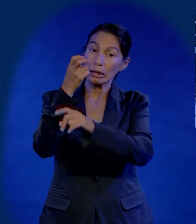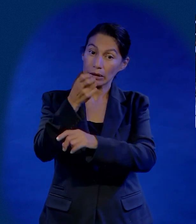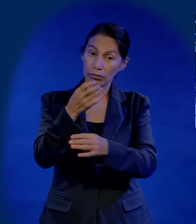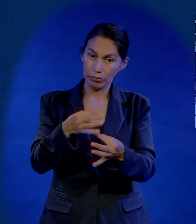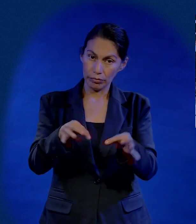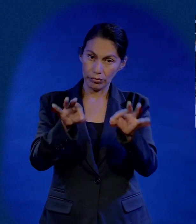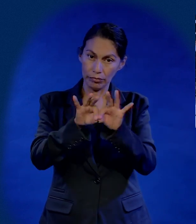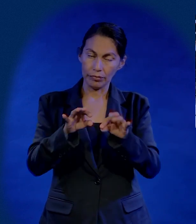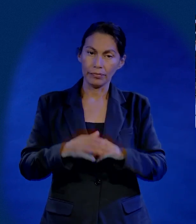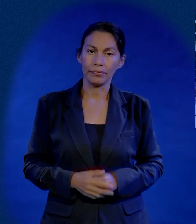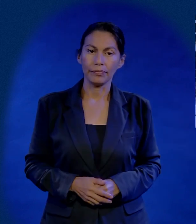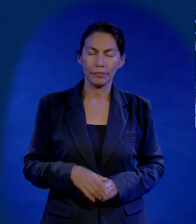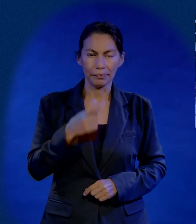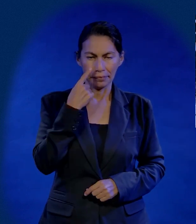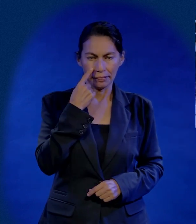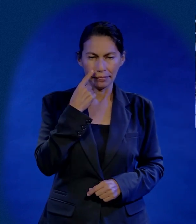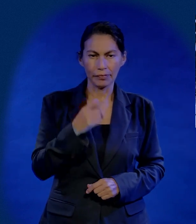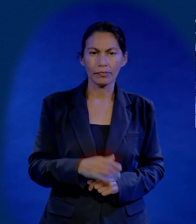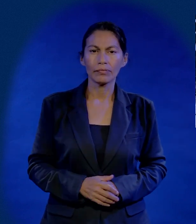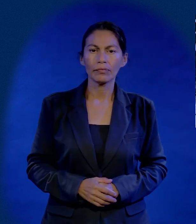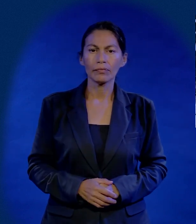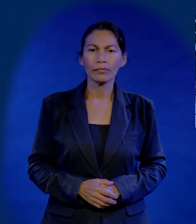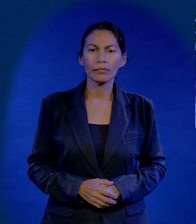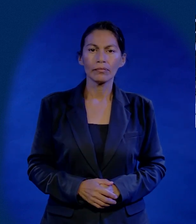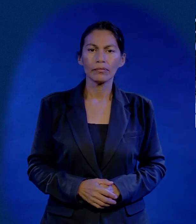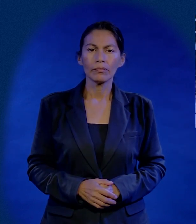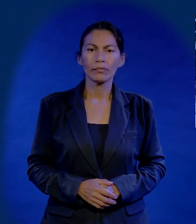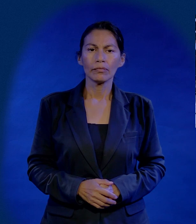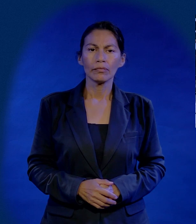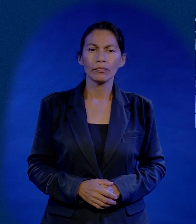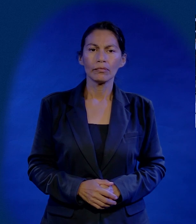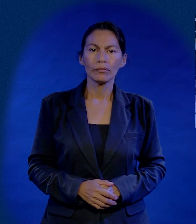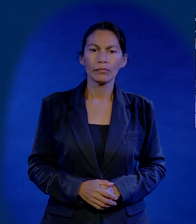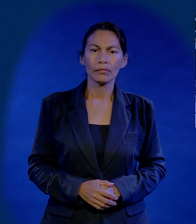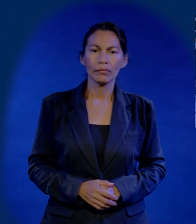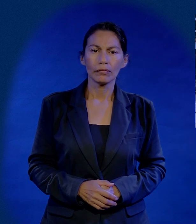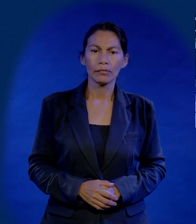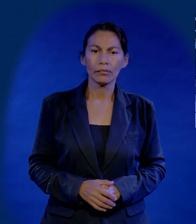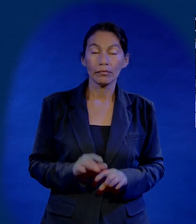Enfócate en lo importante. Voy a tratar de explicarlo así.